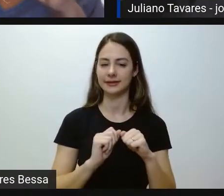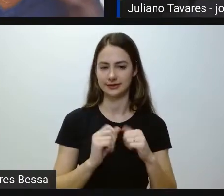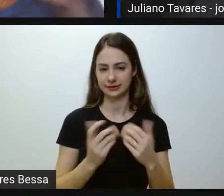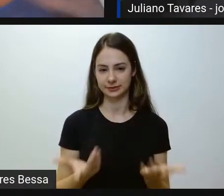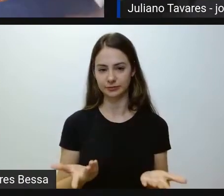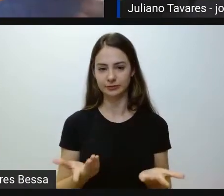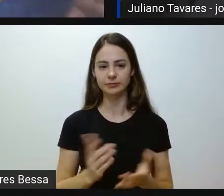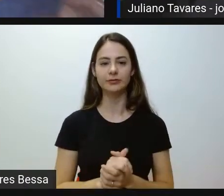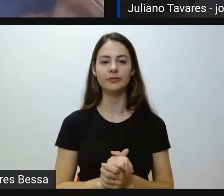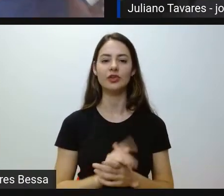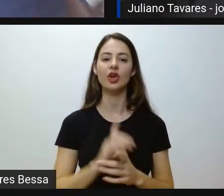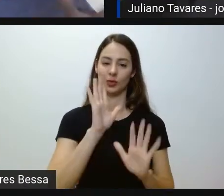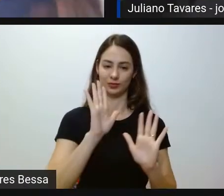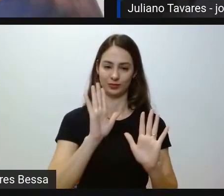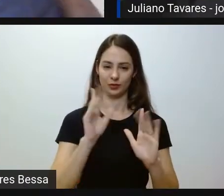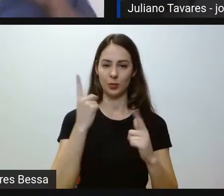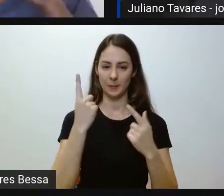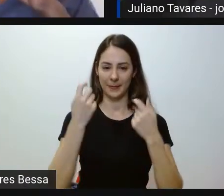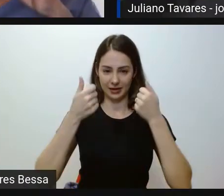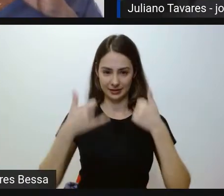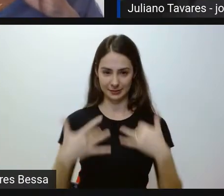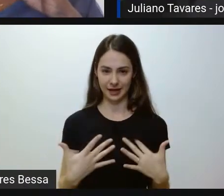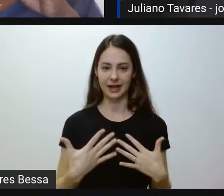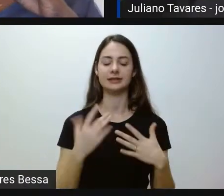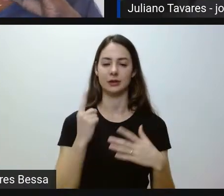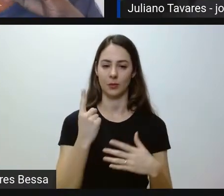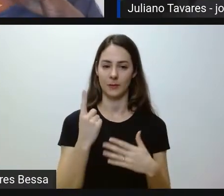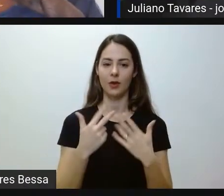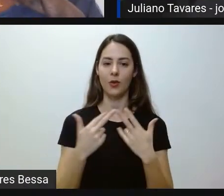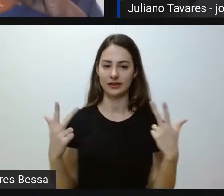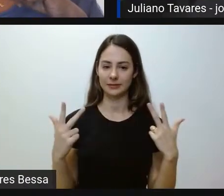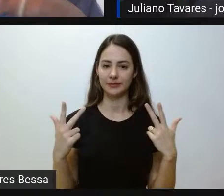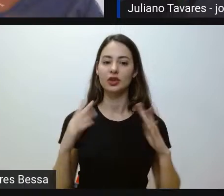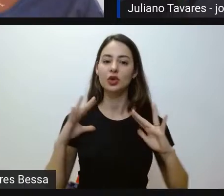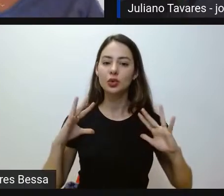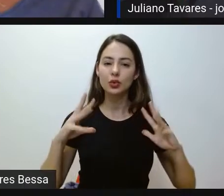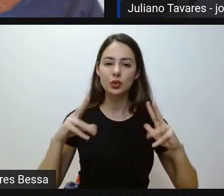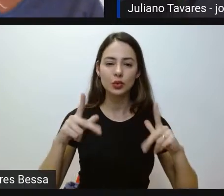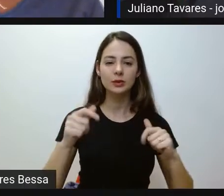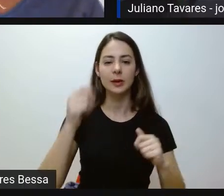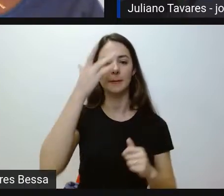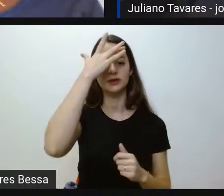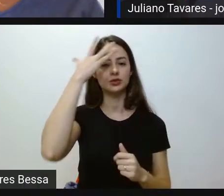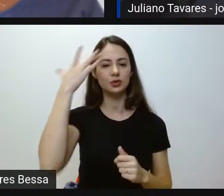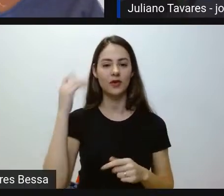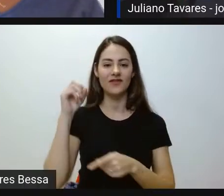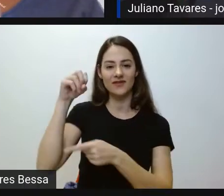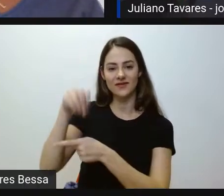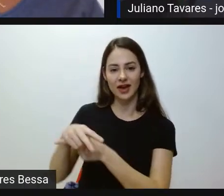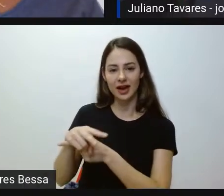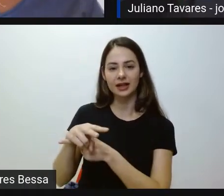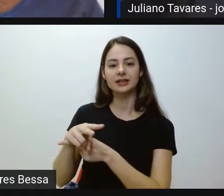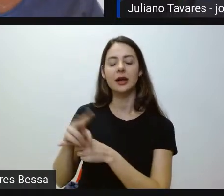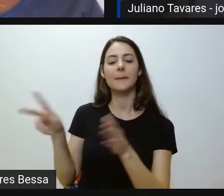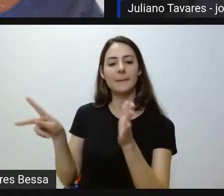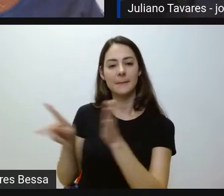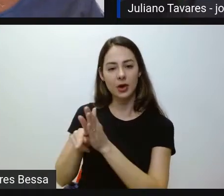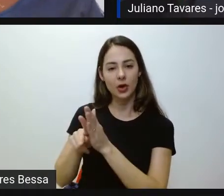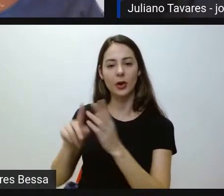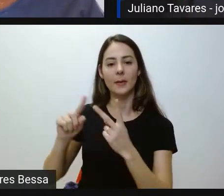Me deixa só falar uma coisinha. Todas as pessoas que forem concorrer às vagas reservadas para